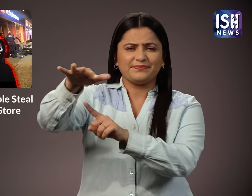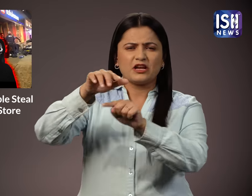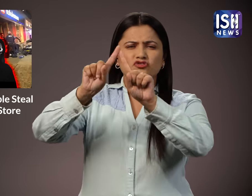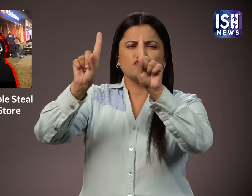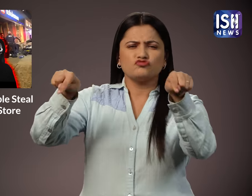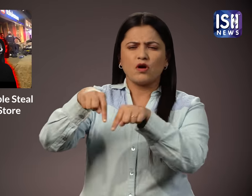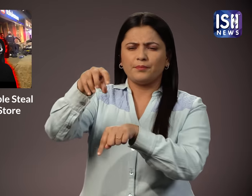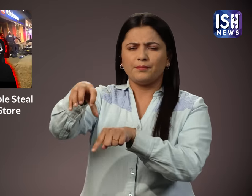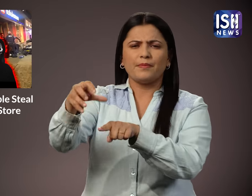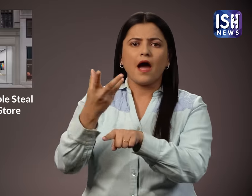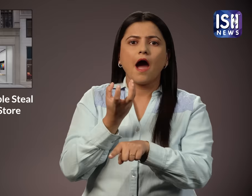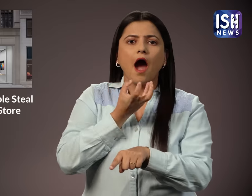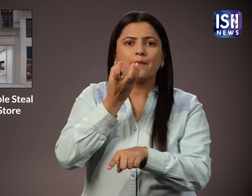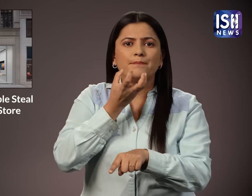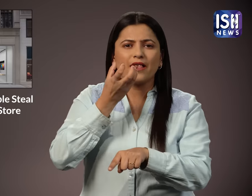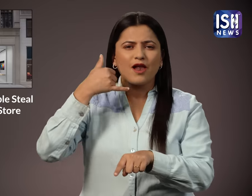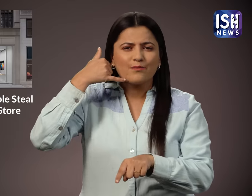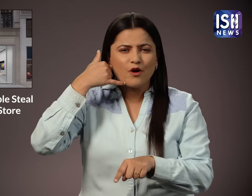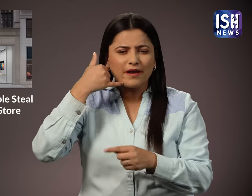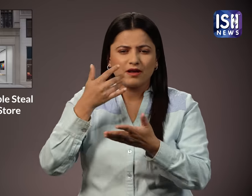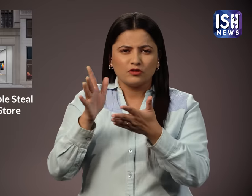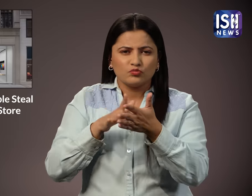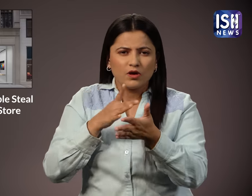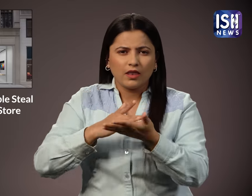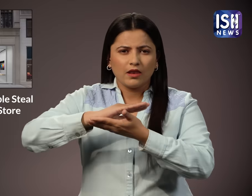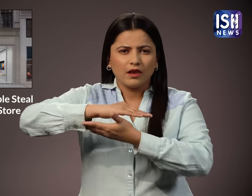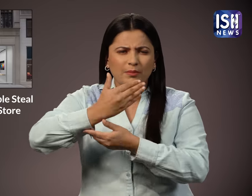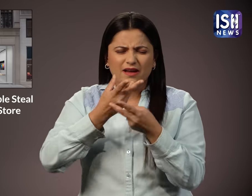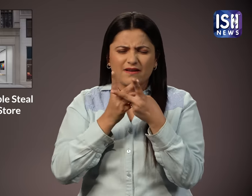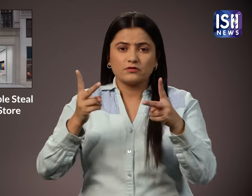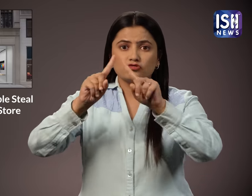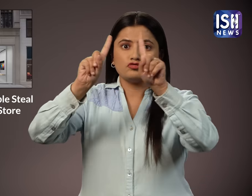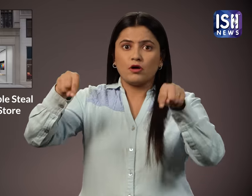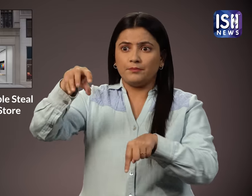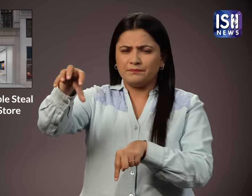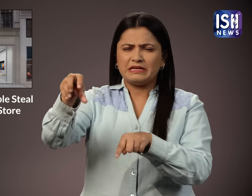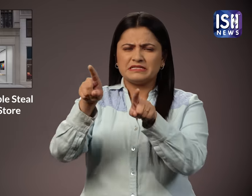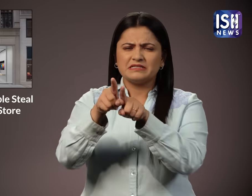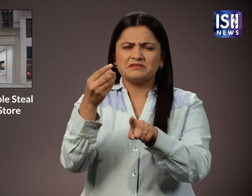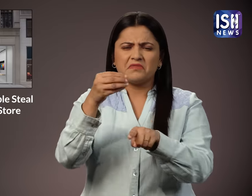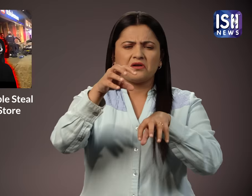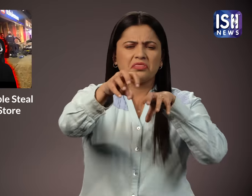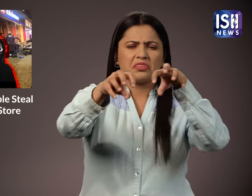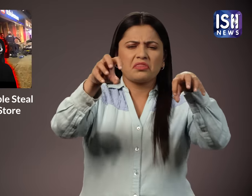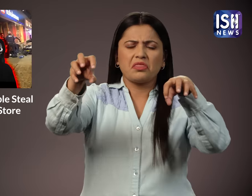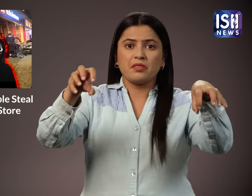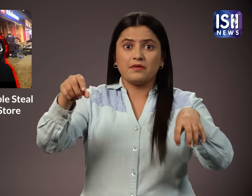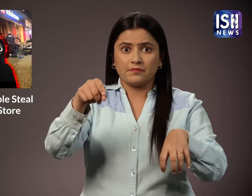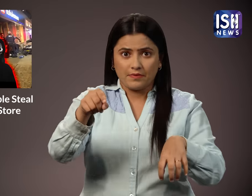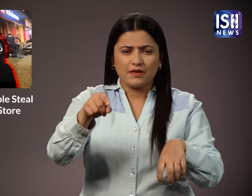युवाओ के एक समोहा ने आपल स्टोर और कुछ अन्या स्टोरों में